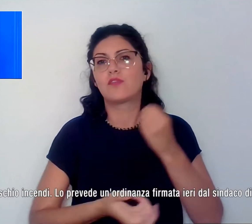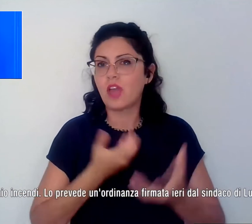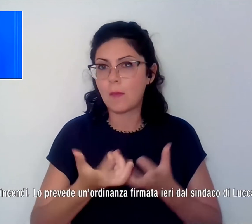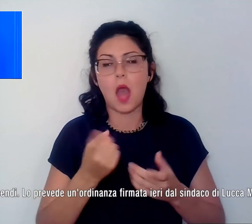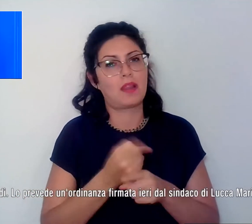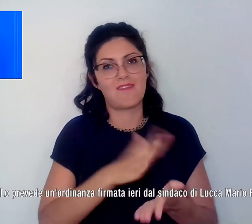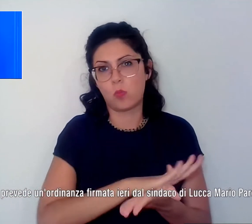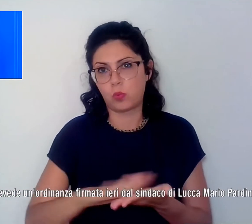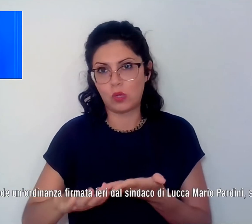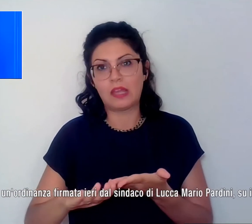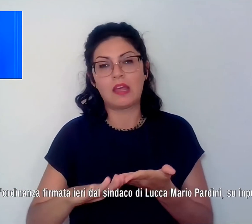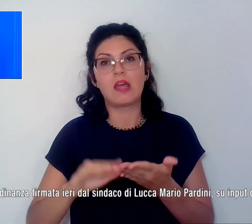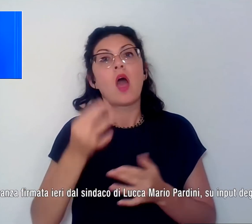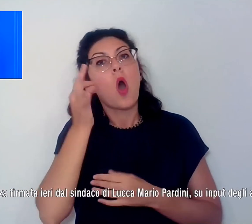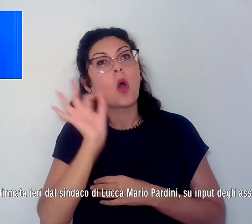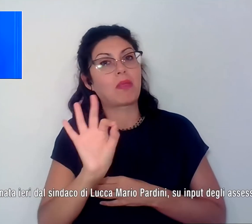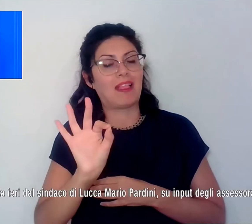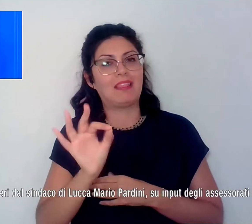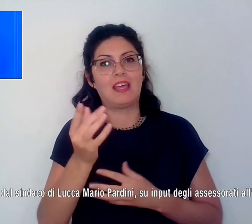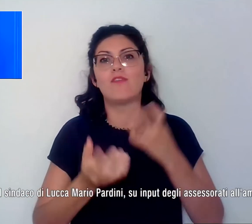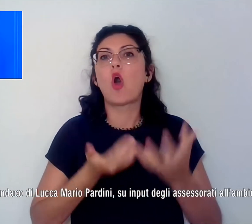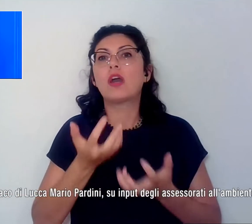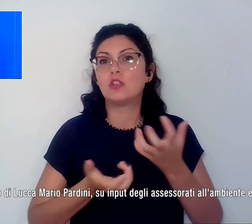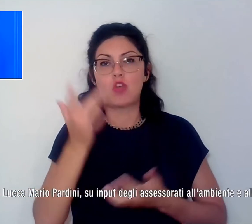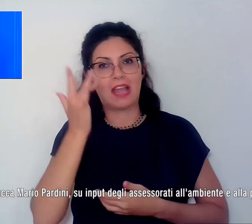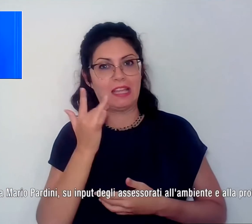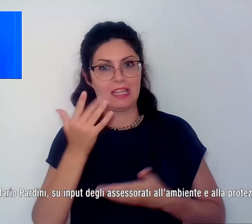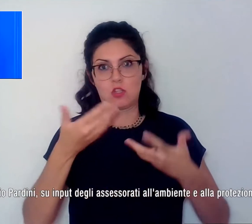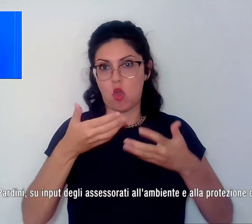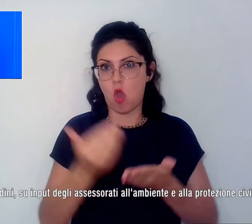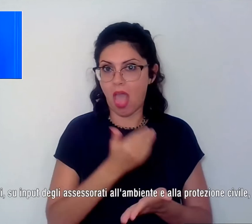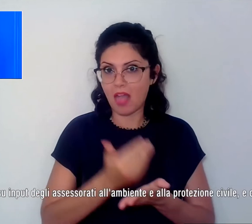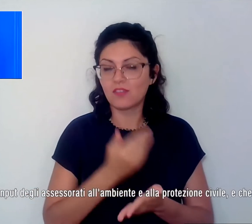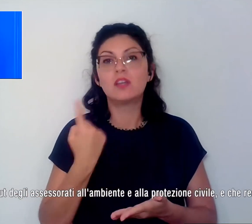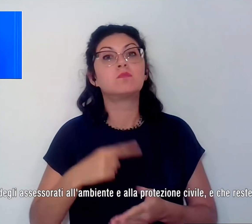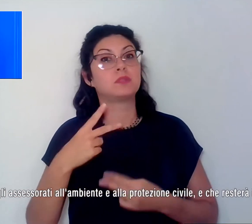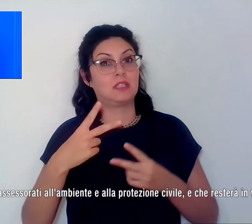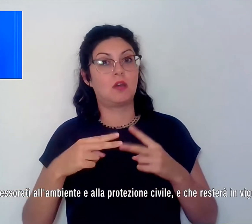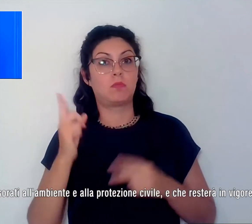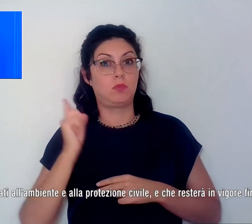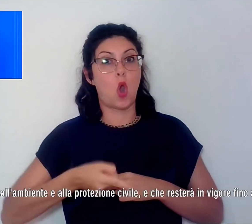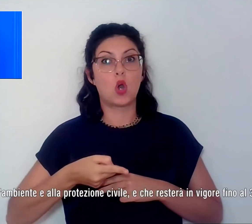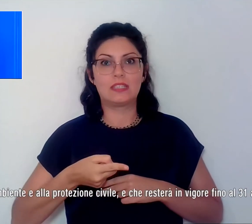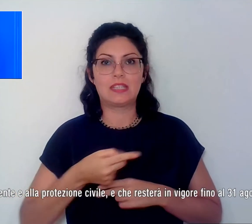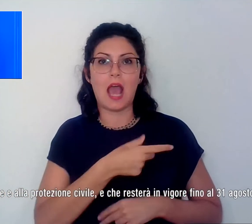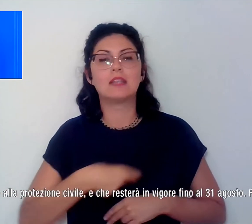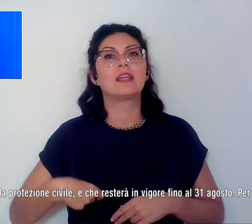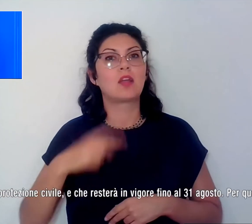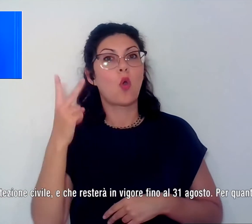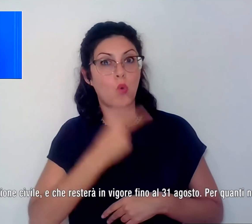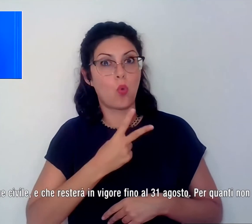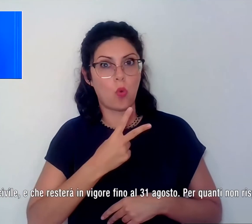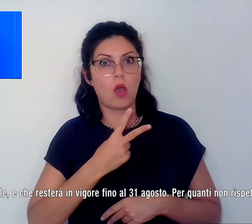un'ordinanza firmata ieri dal sindaco di Lucca su input degli assessorati degli ambienti e della protezione civile e che